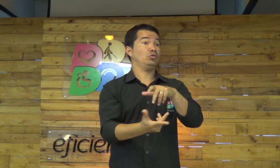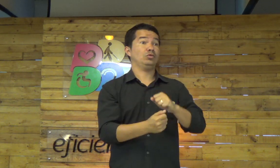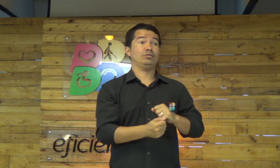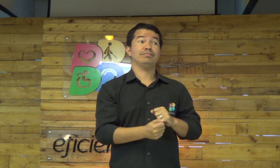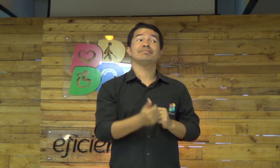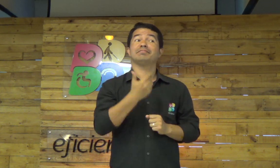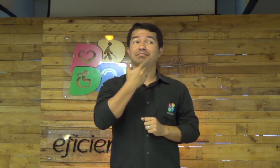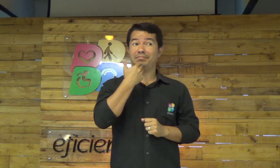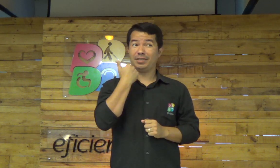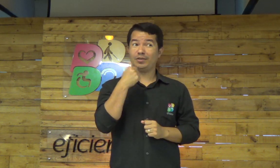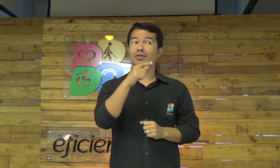vícios,